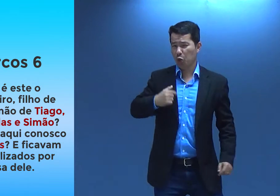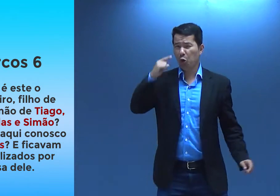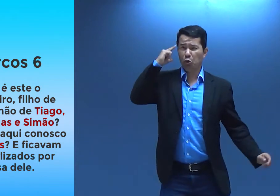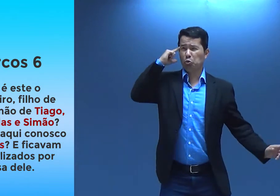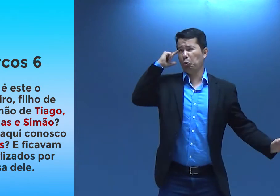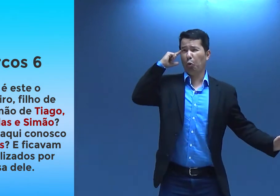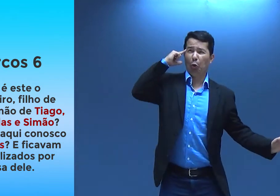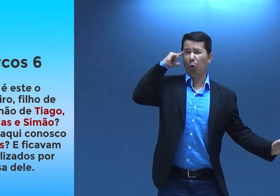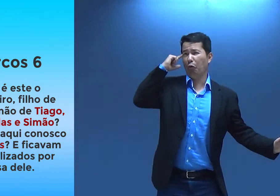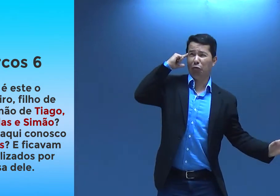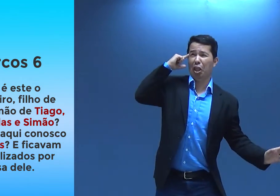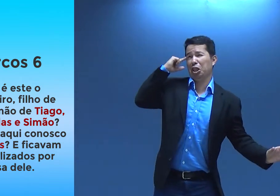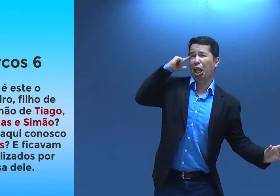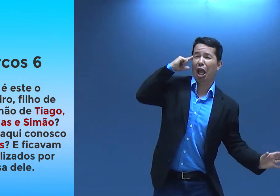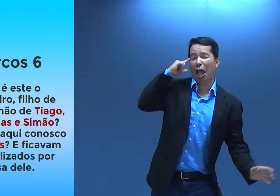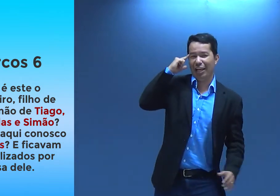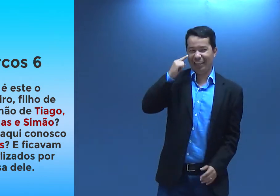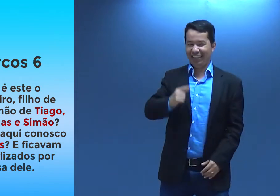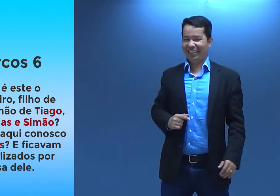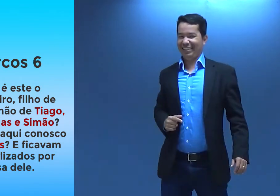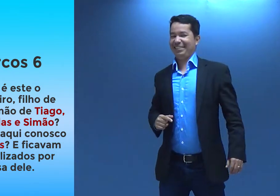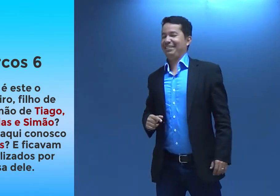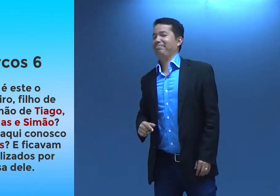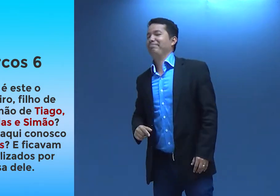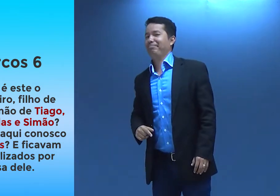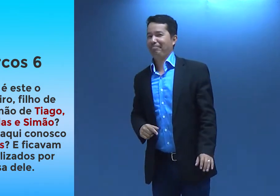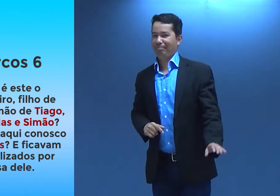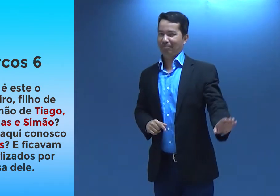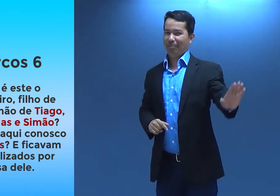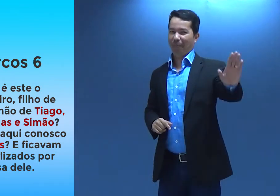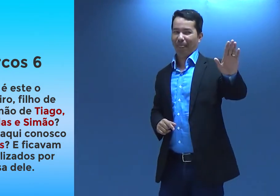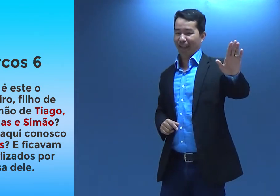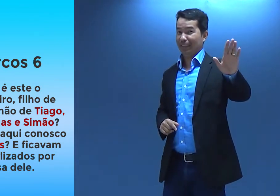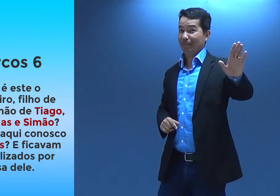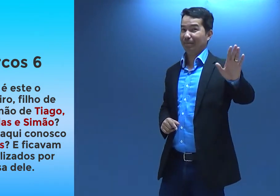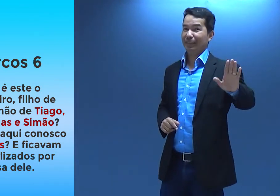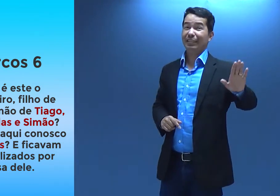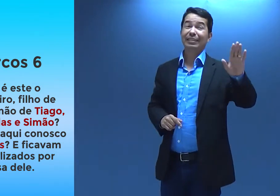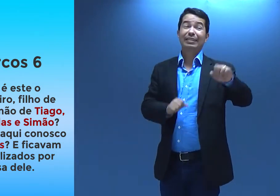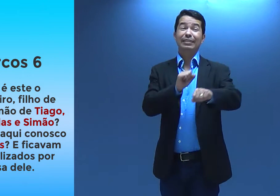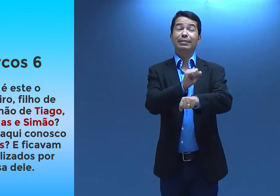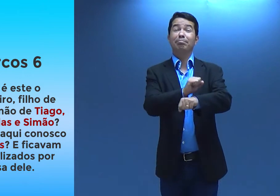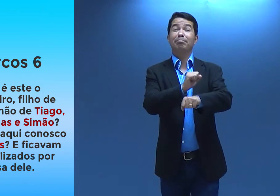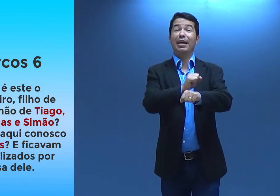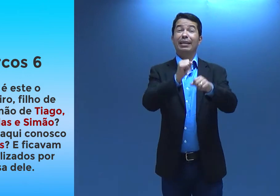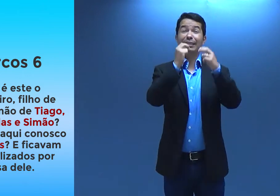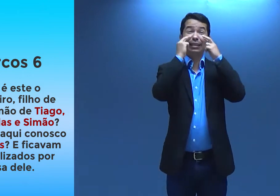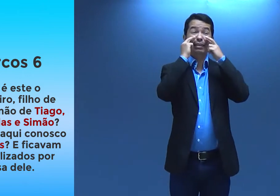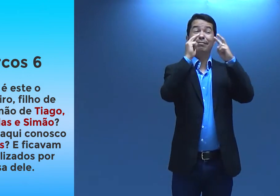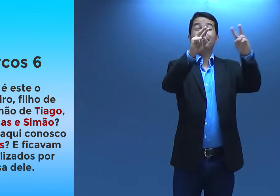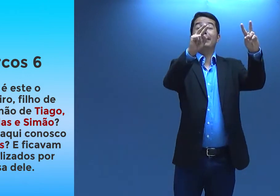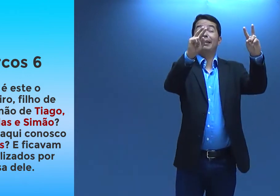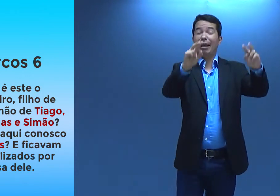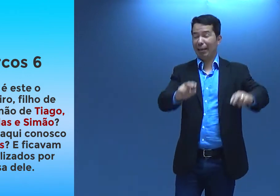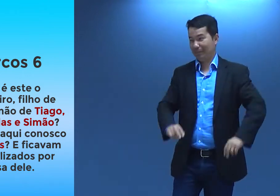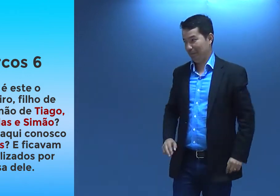eu duvido, eu duvido que você vai ter cinco. Espera. Espera, em verás.